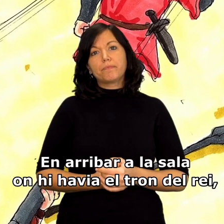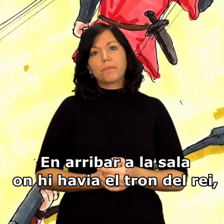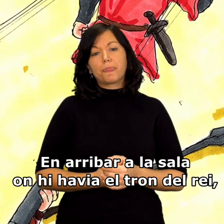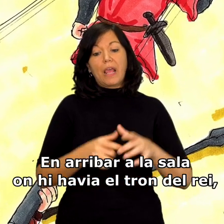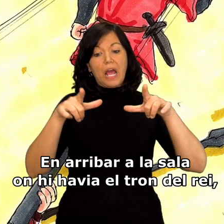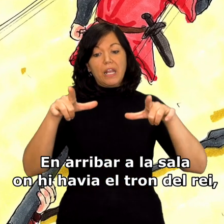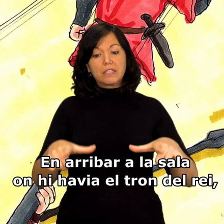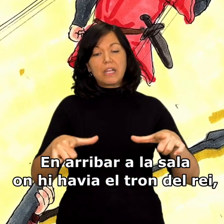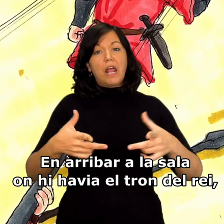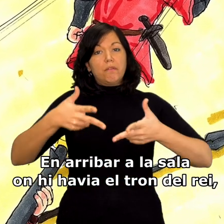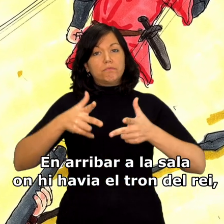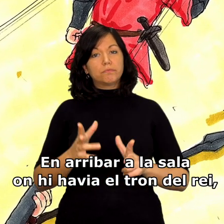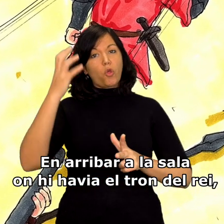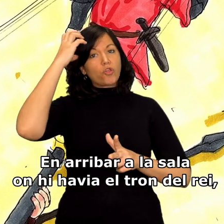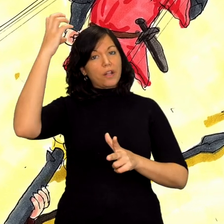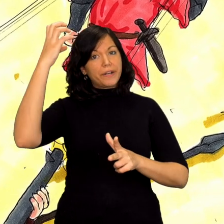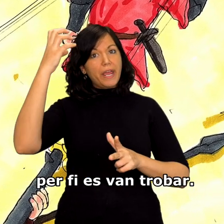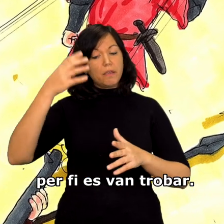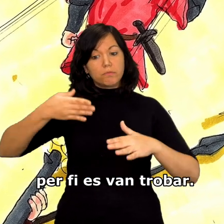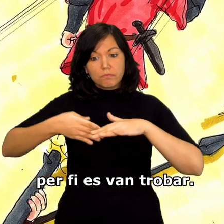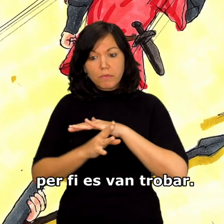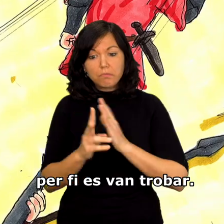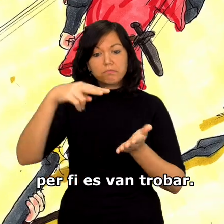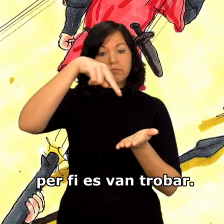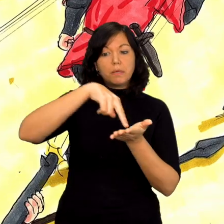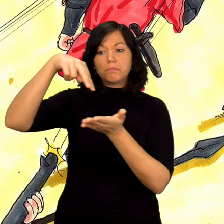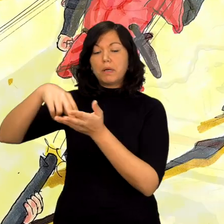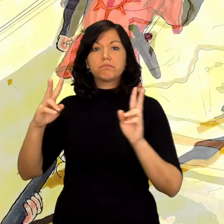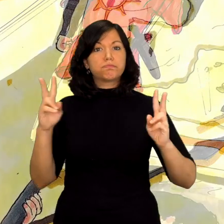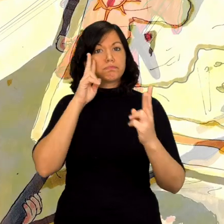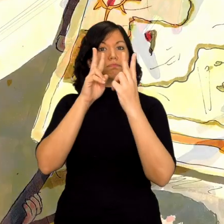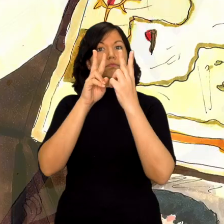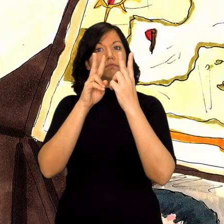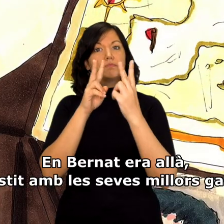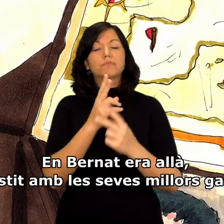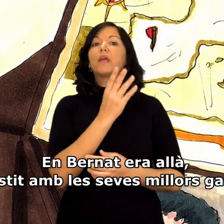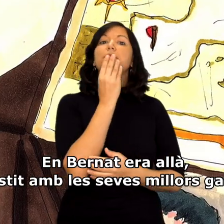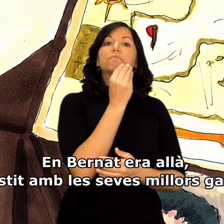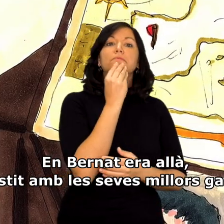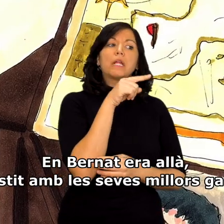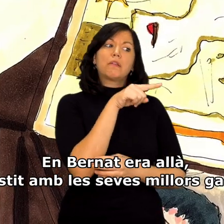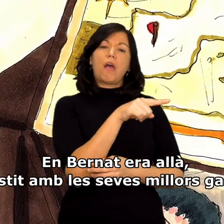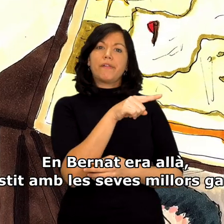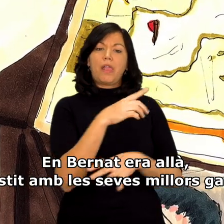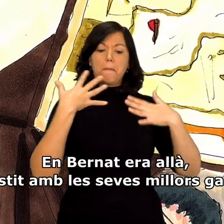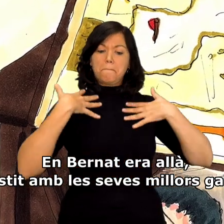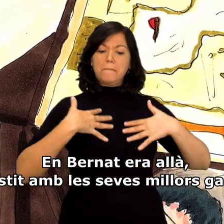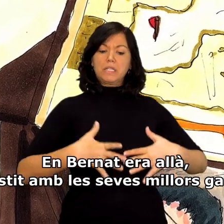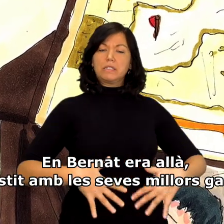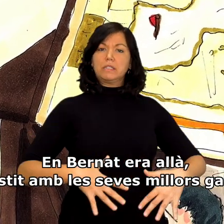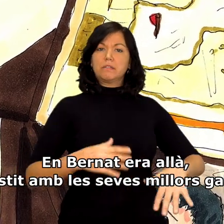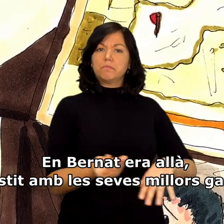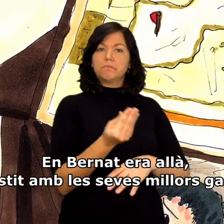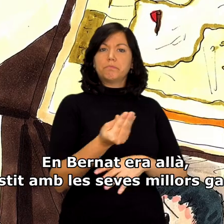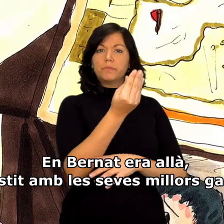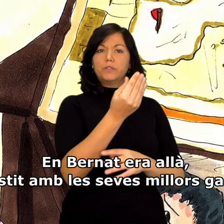En arribar a la sala on hi havia el tron del rei, per fi es van trobar. En Bernat era allà, vestit amb